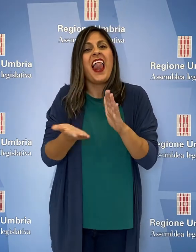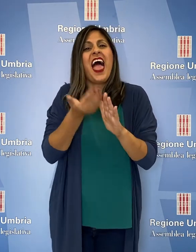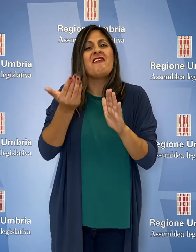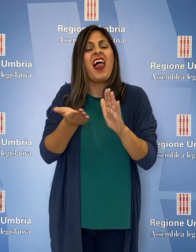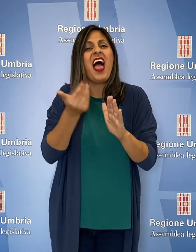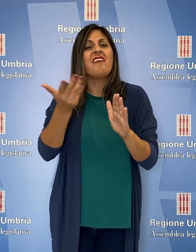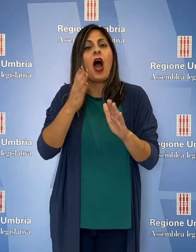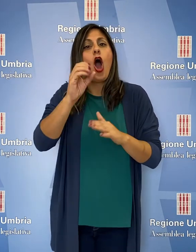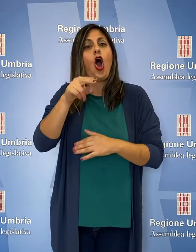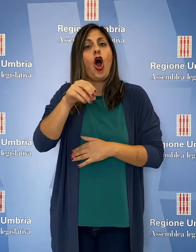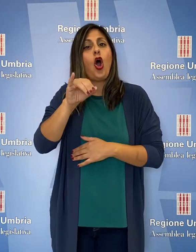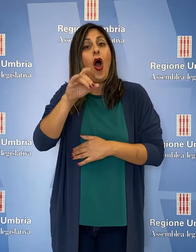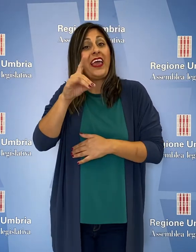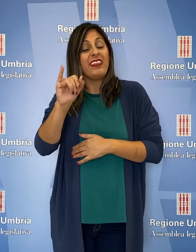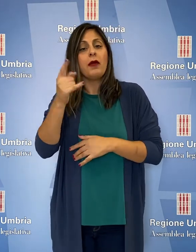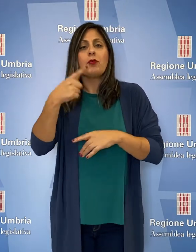la lotta ai chironomidi.